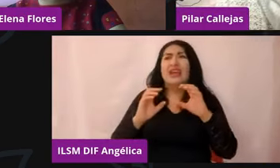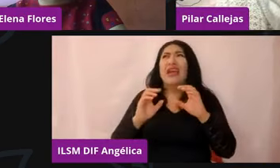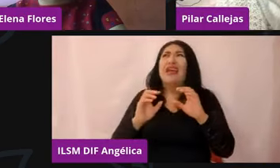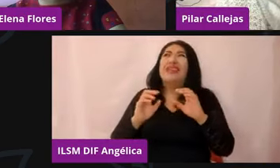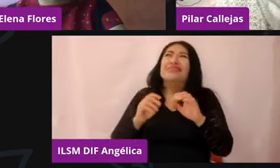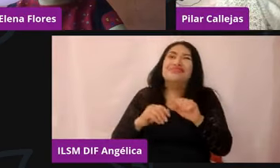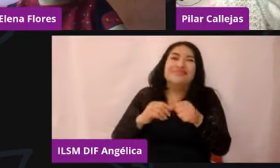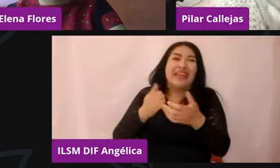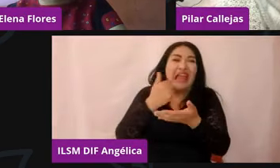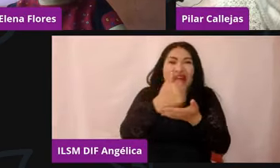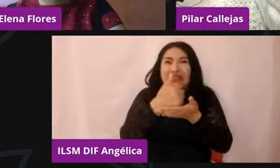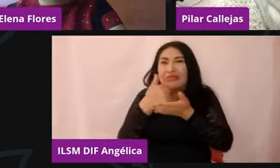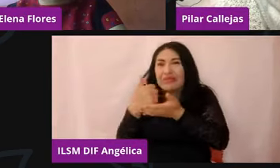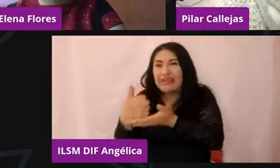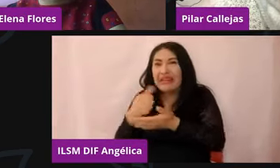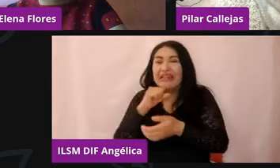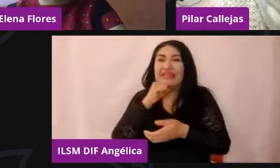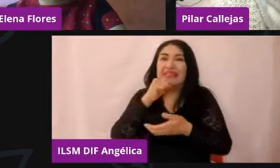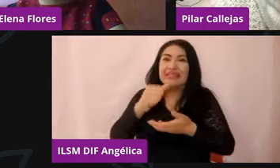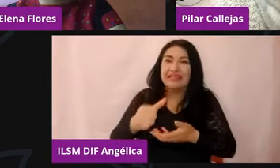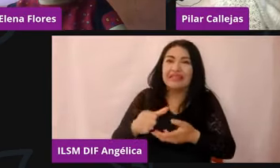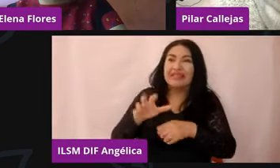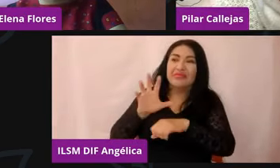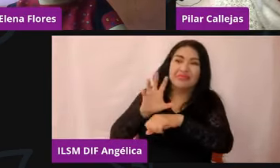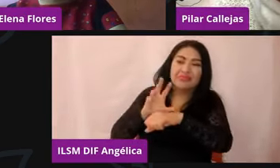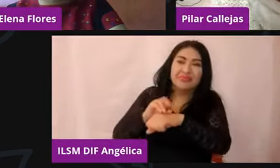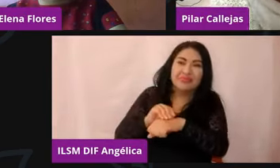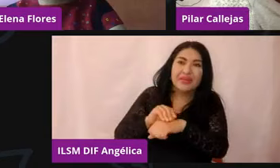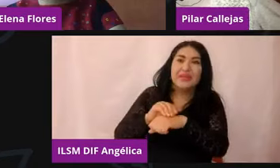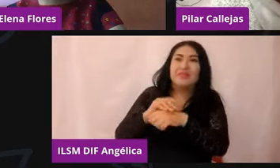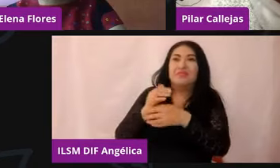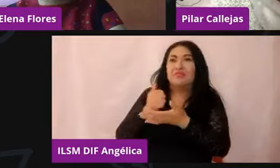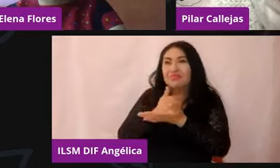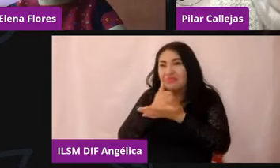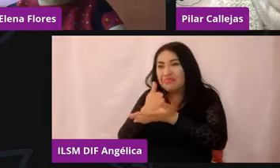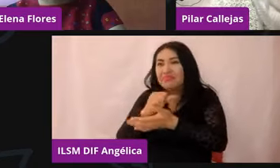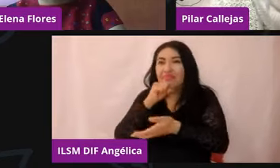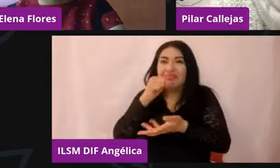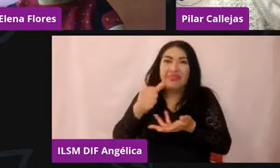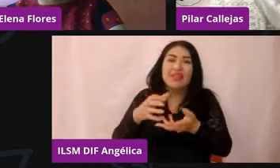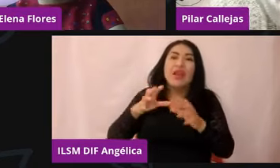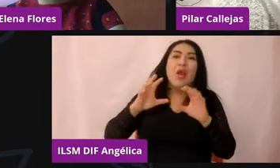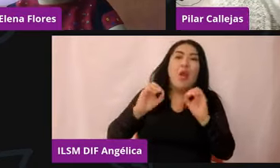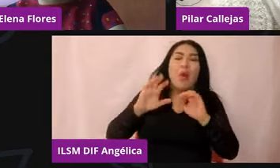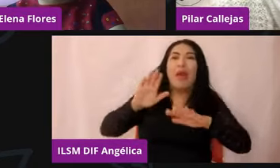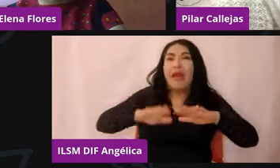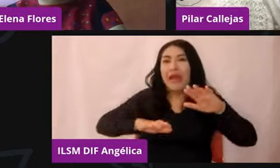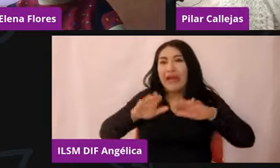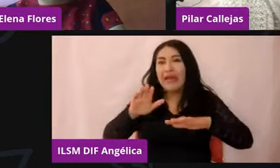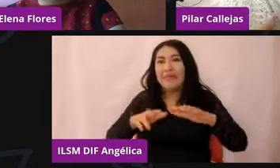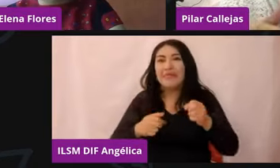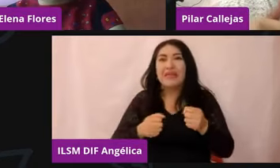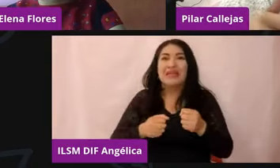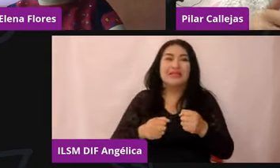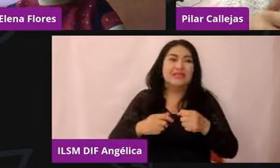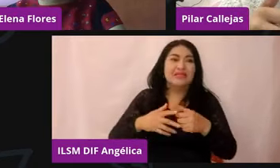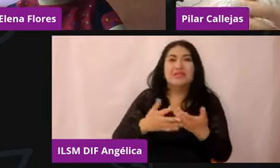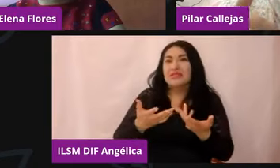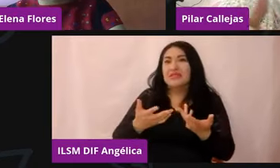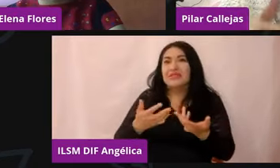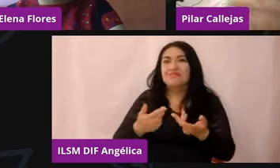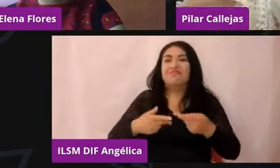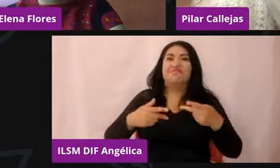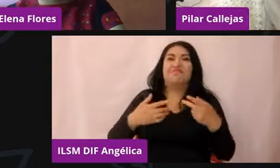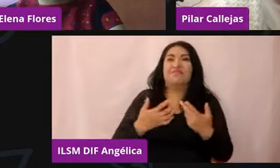que esto sea algo natural, más bien hay veces que pueden haber en ambientes hostiles o pueden haber